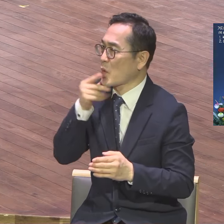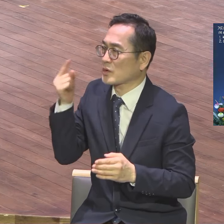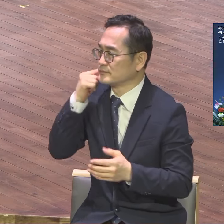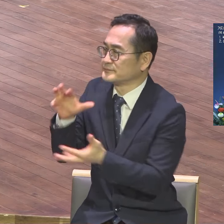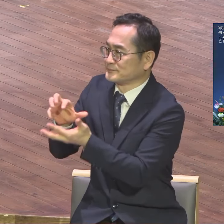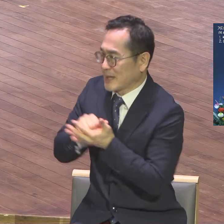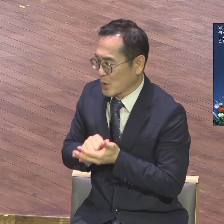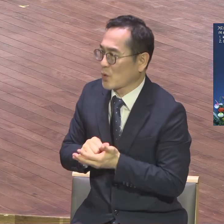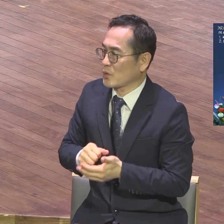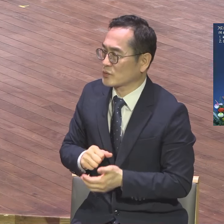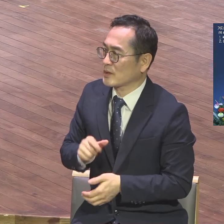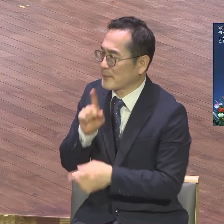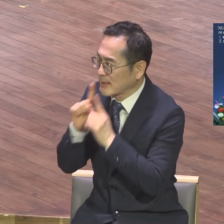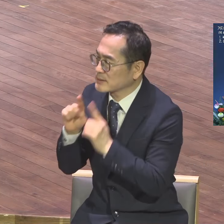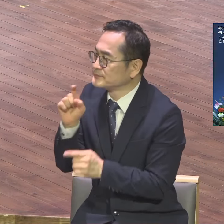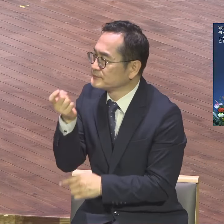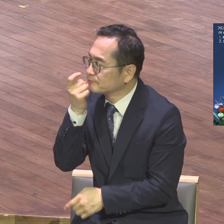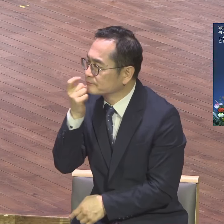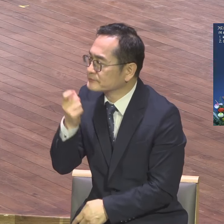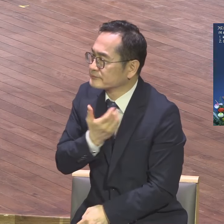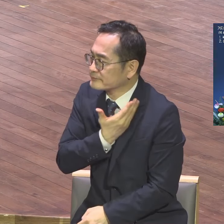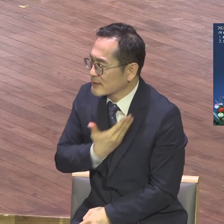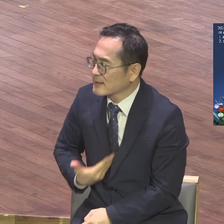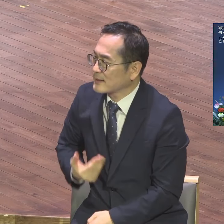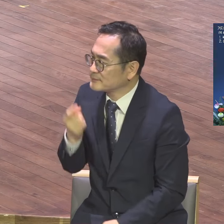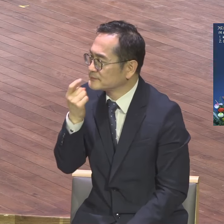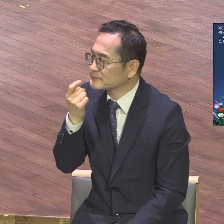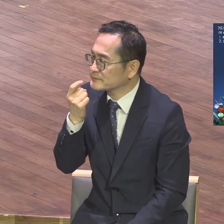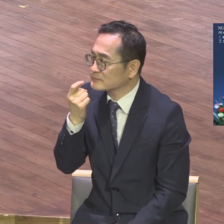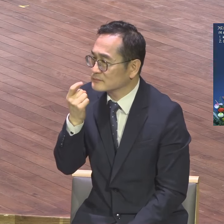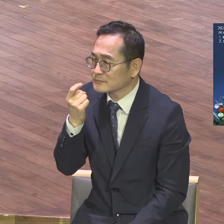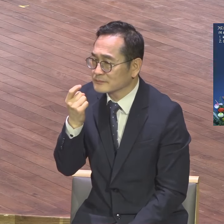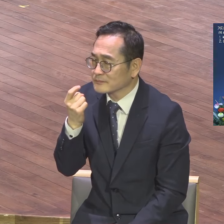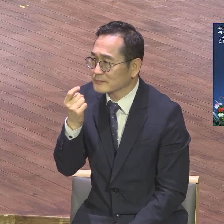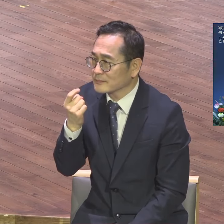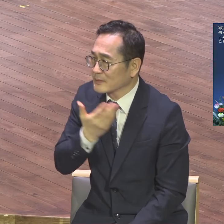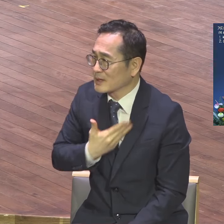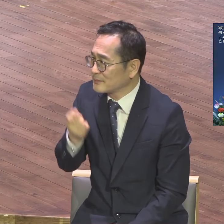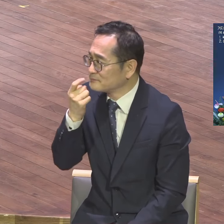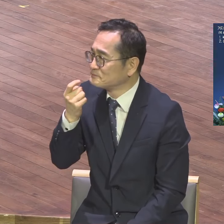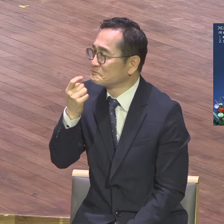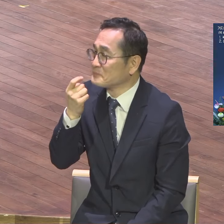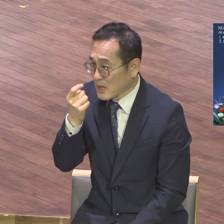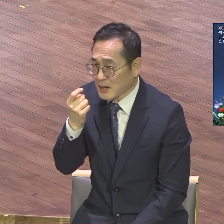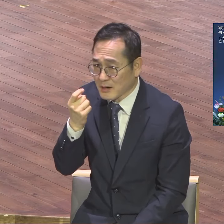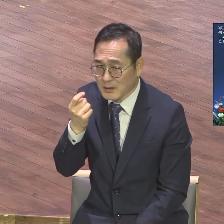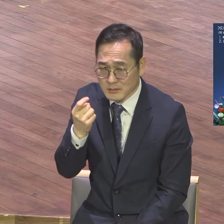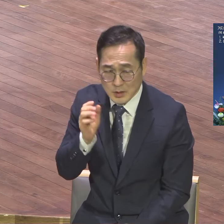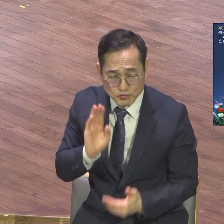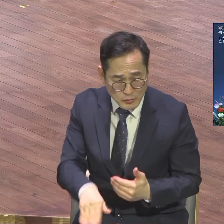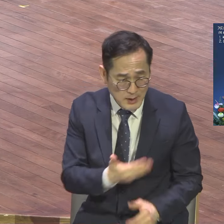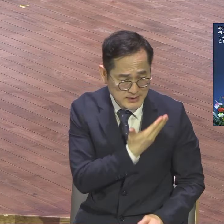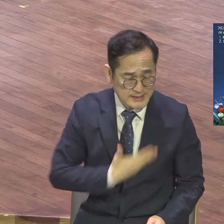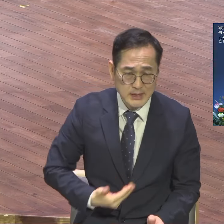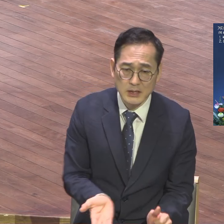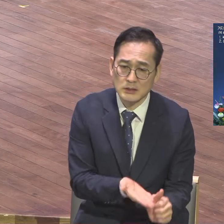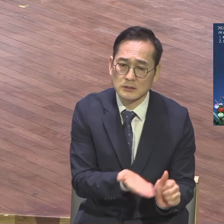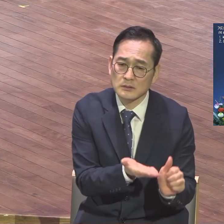여러분을 쫄쫄쫄 따라다니는 영적 제자가 있어야 돼요. 제자 똘마이 말고